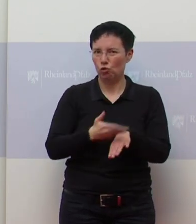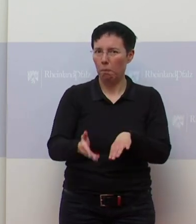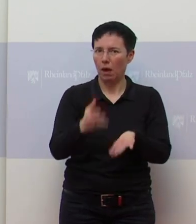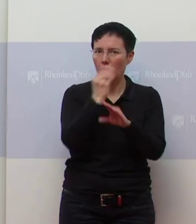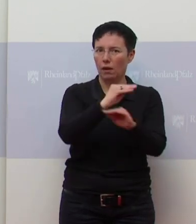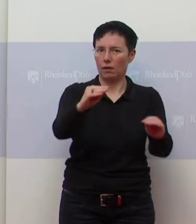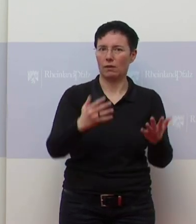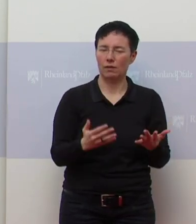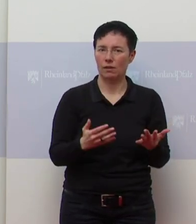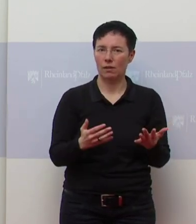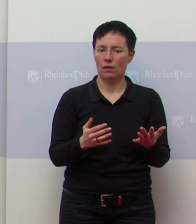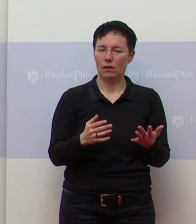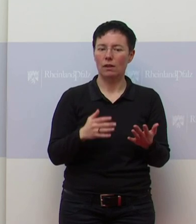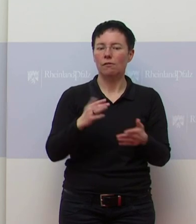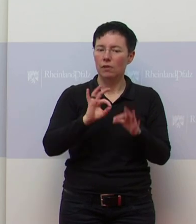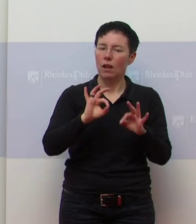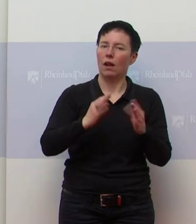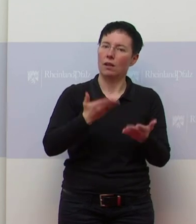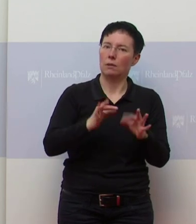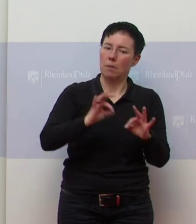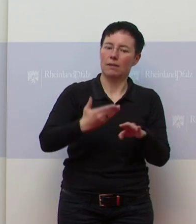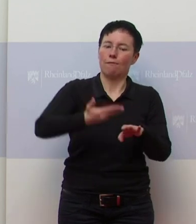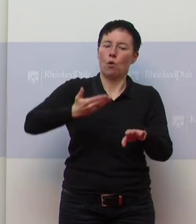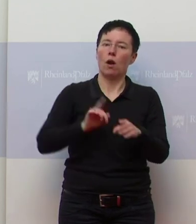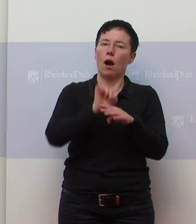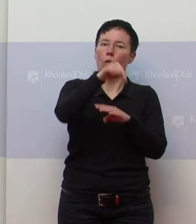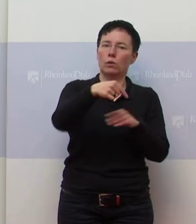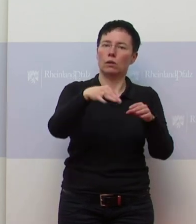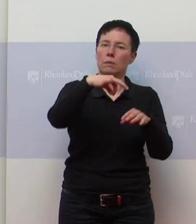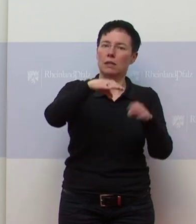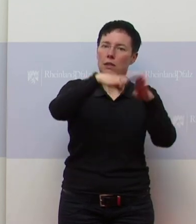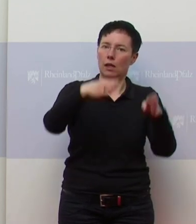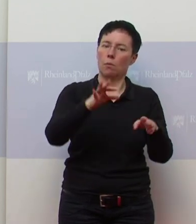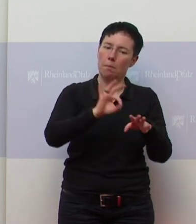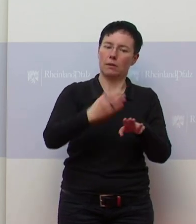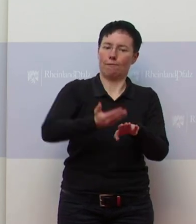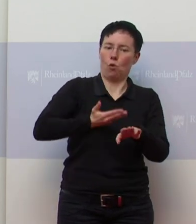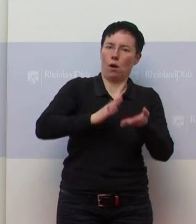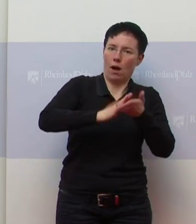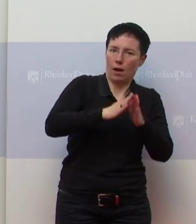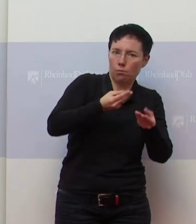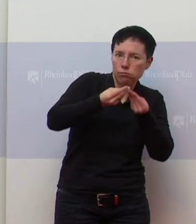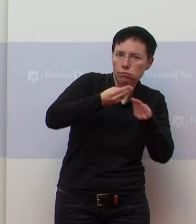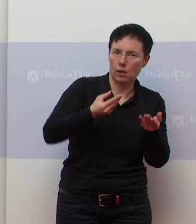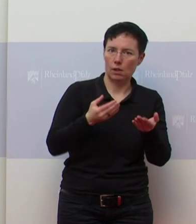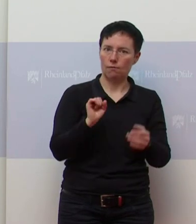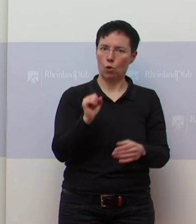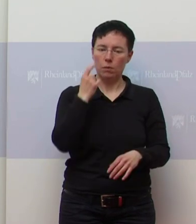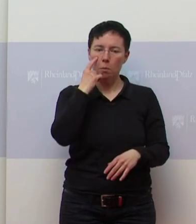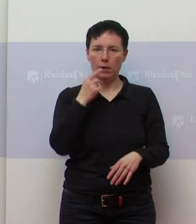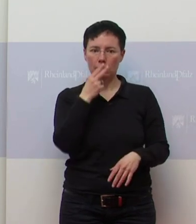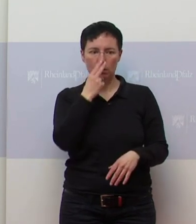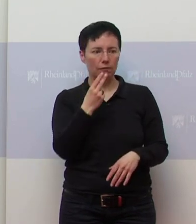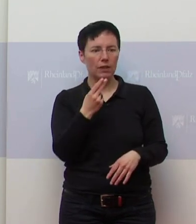vielleicht besser mit dem Außenministerium absprechen? Weil im Moment hat man so den Eindruck, Mallorca ist das einzige reise